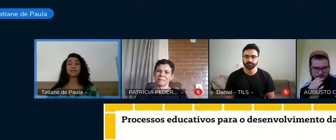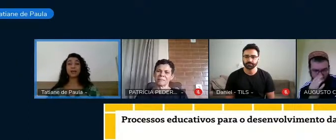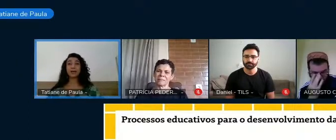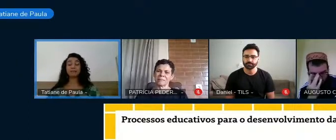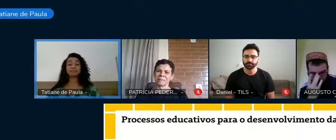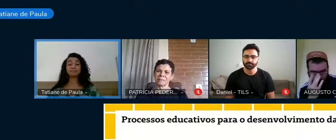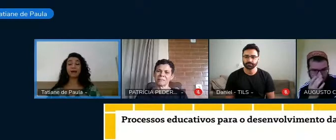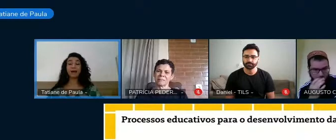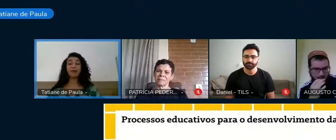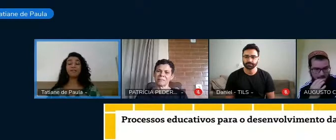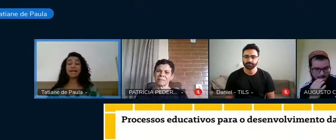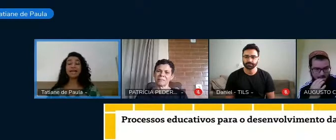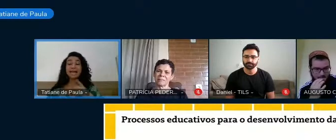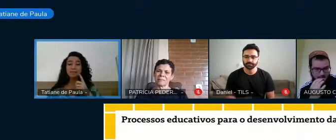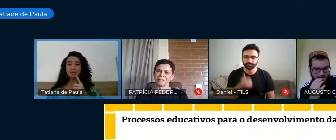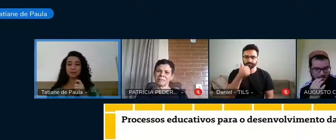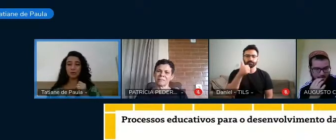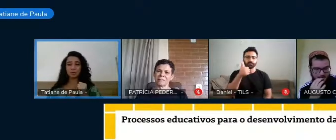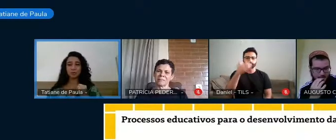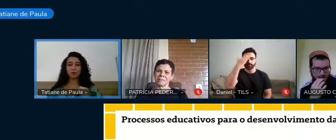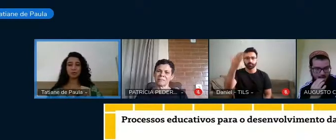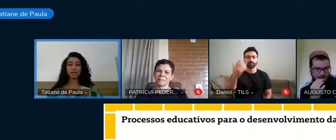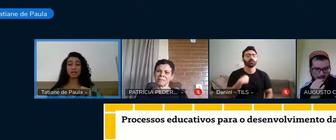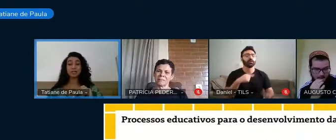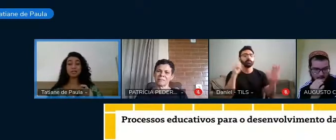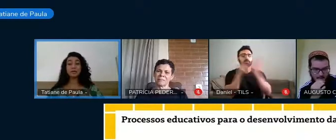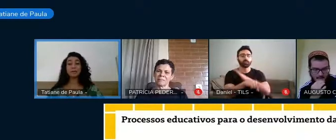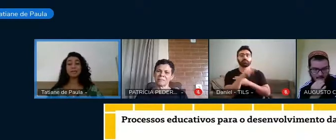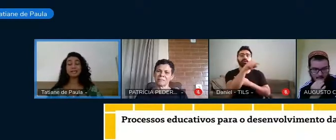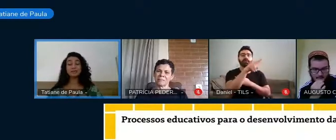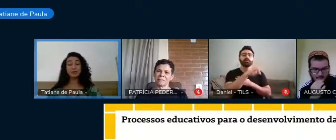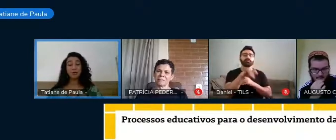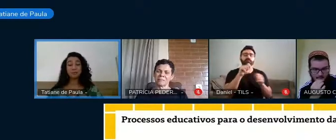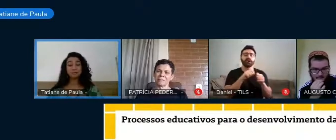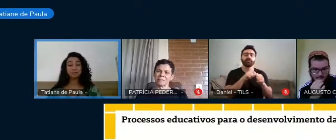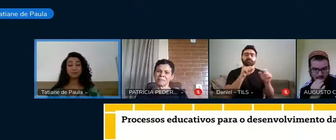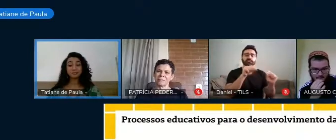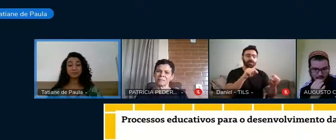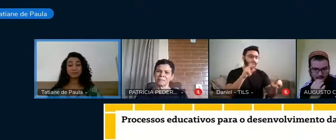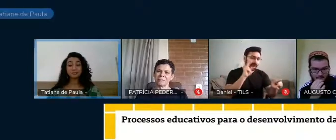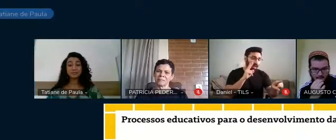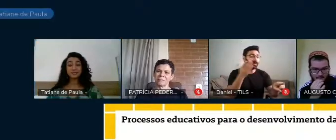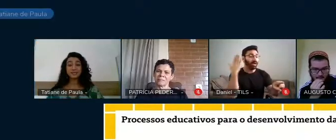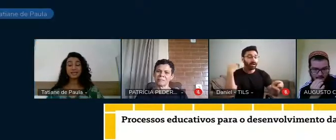não sei. Aí eu falei, lembra do cop-song que a gente não apresentou?